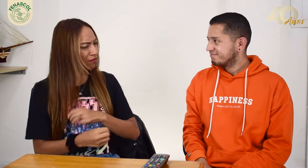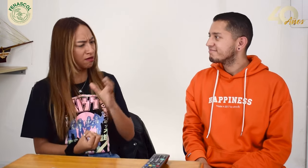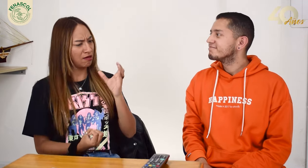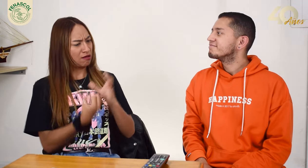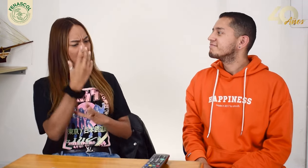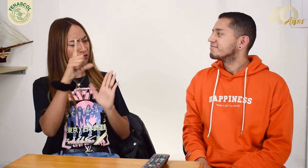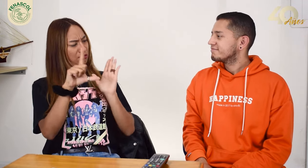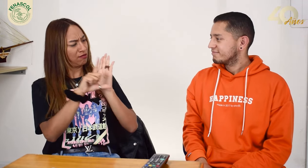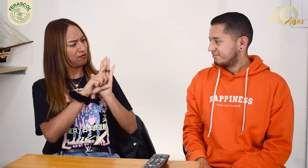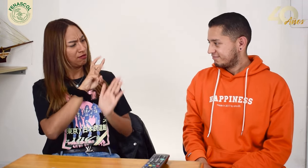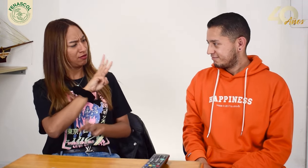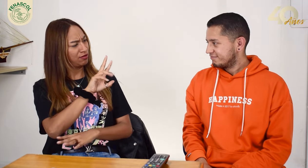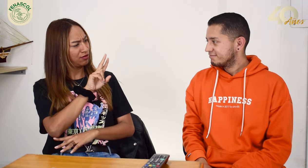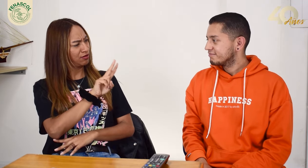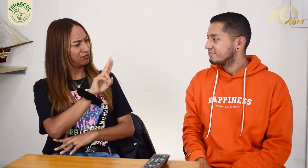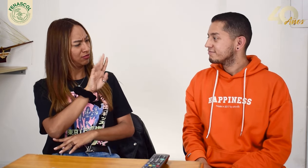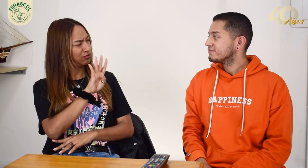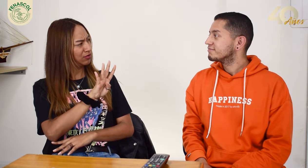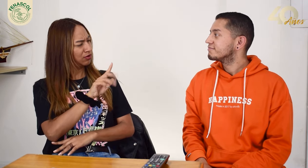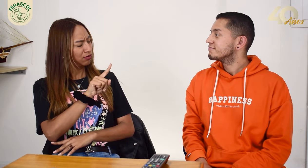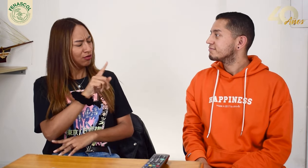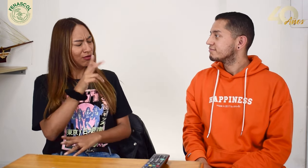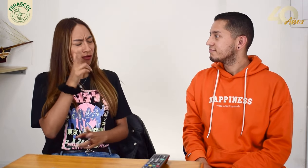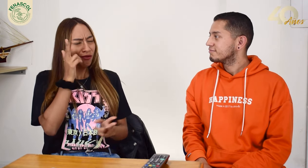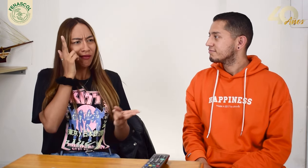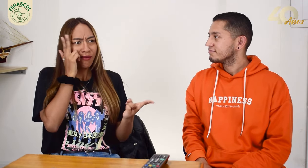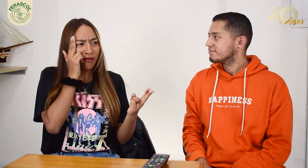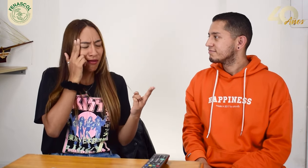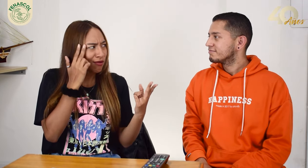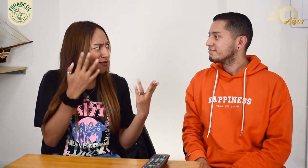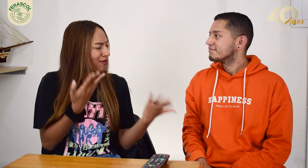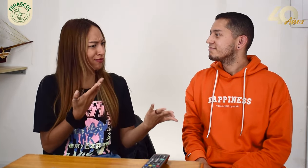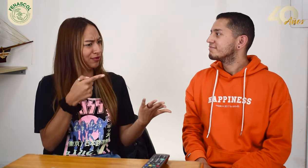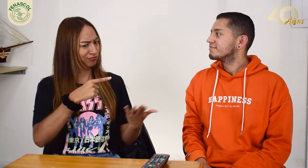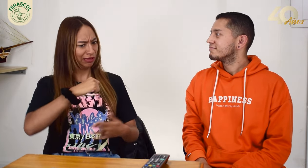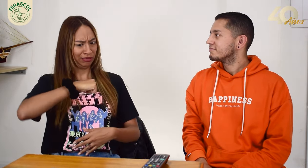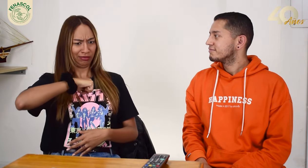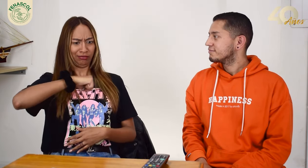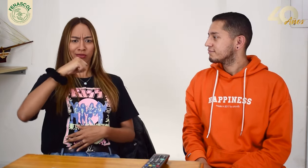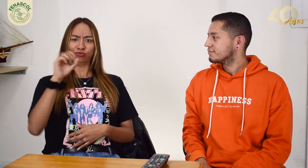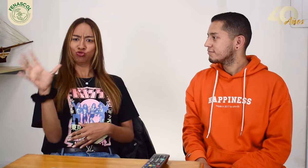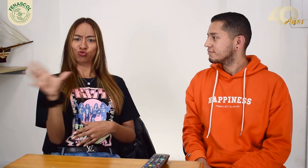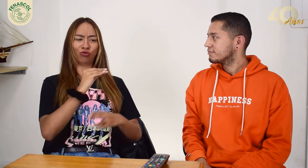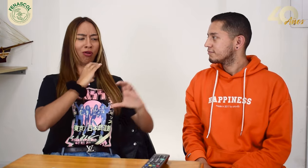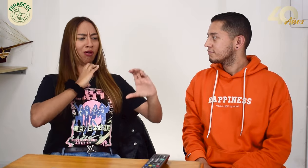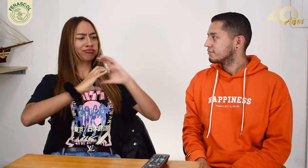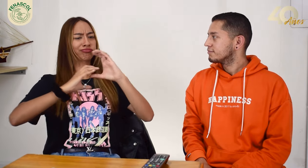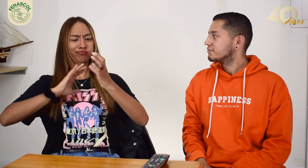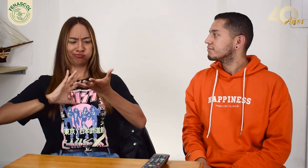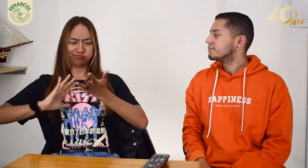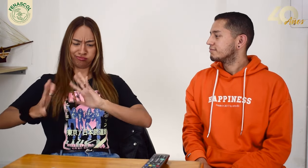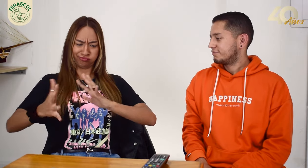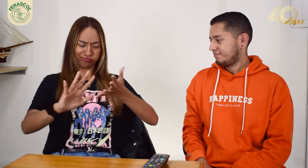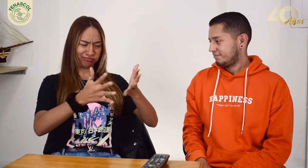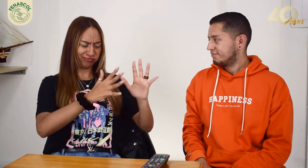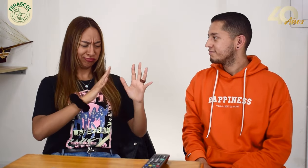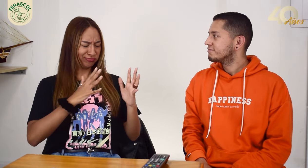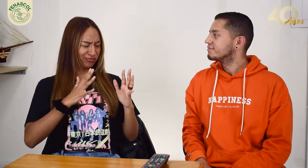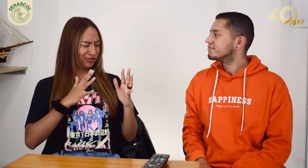Además, con la creación de la ley 324 ¡Claro! Brindó a las personas sordas el